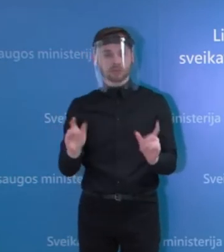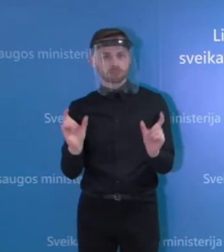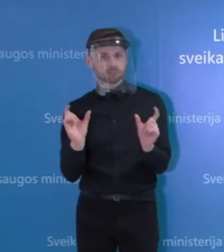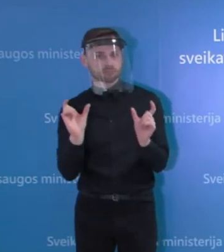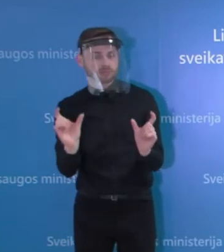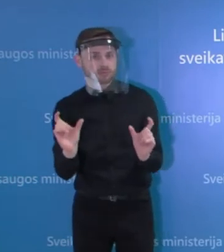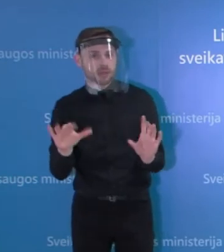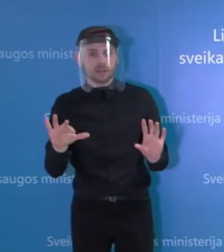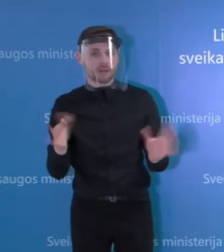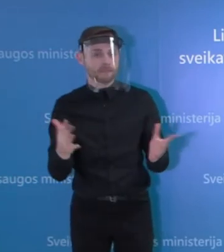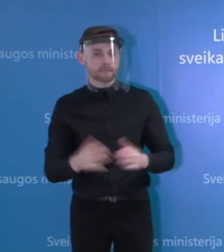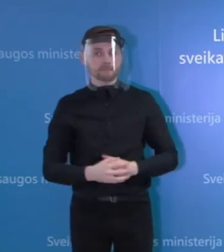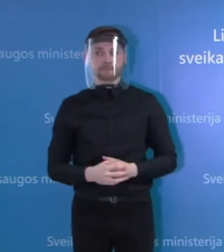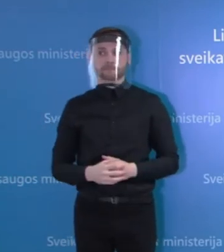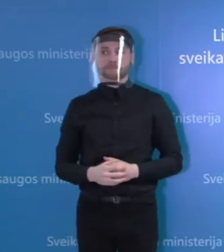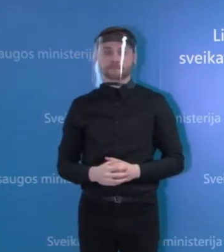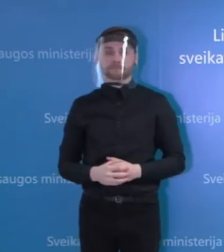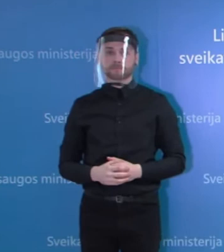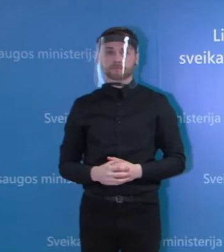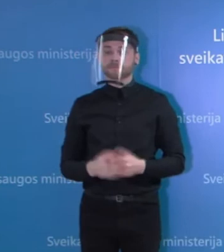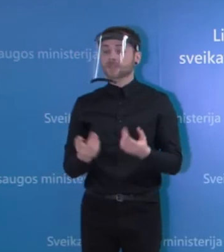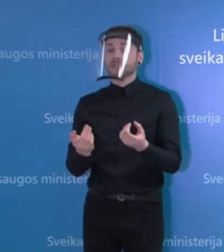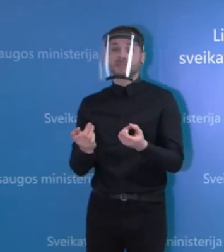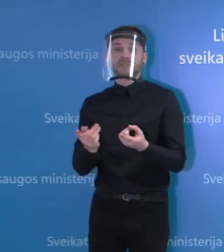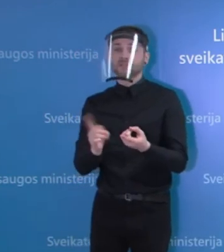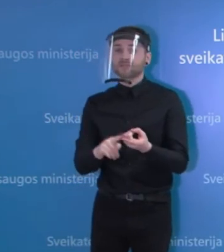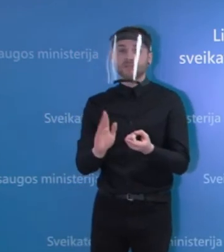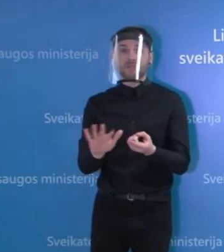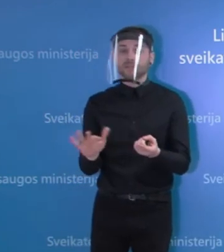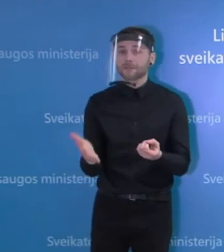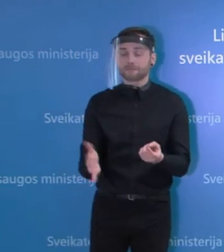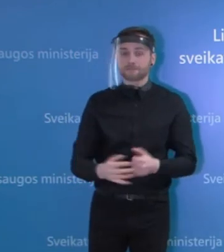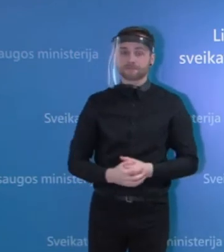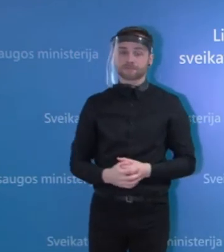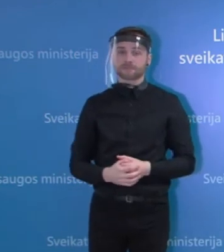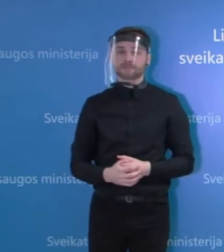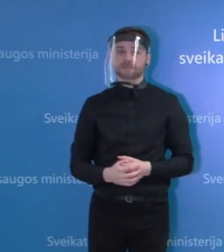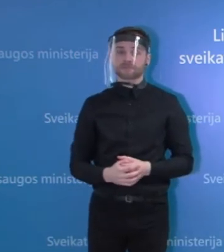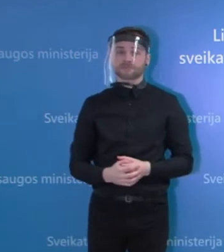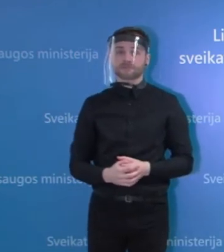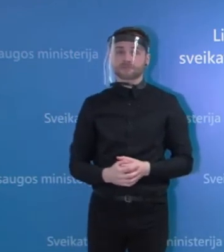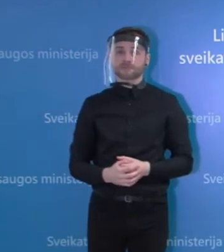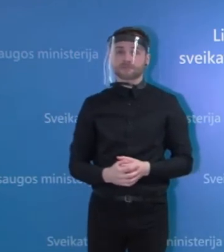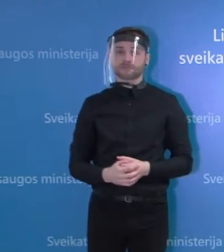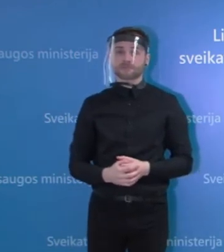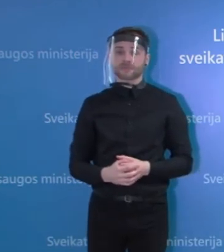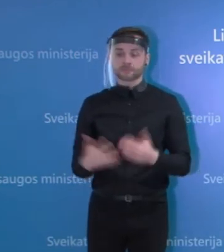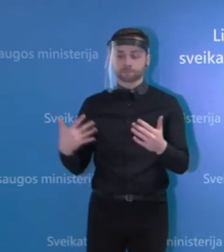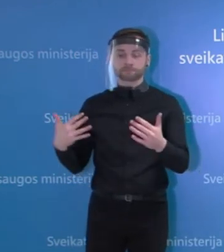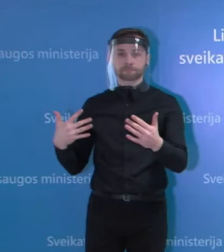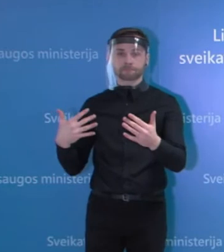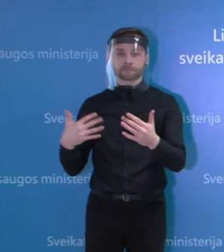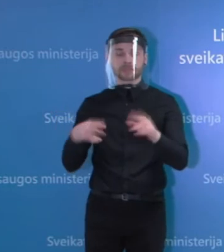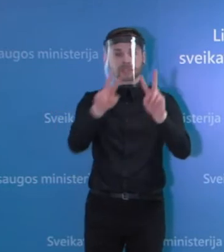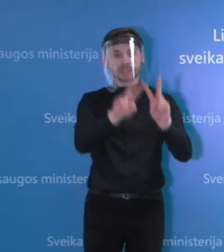kokie jie galėtų būti? Na, vėlgi viskas priklausys matyti nuo to, kokį vaizdą matysim su